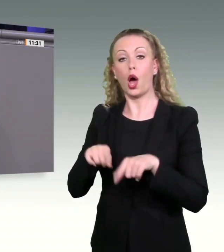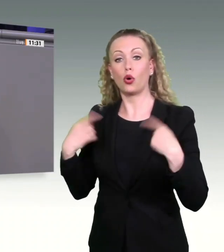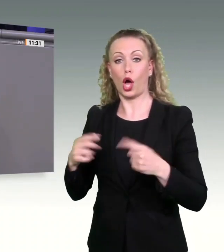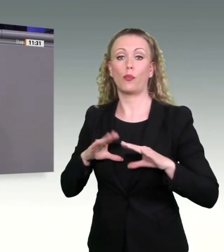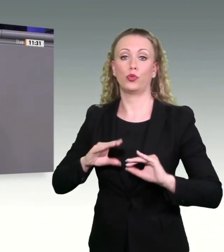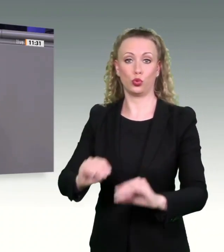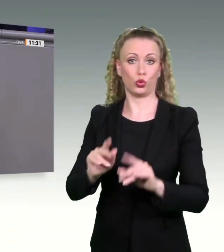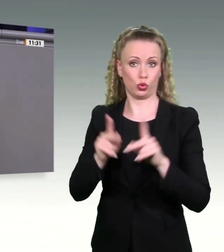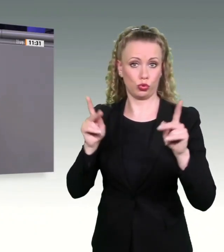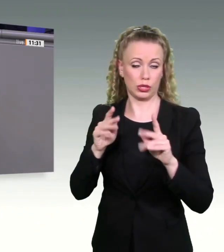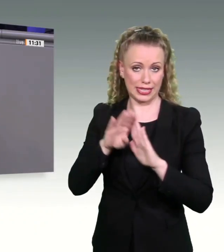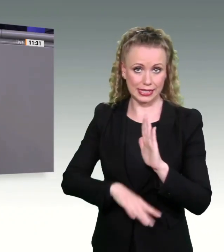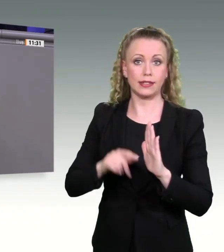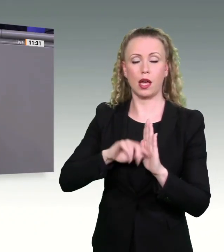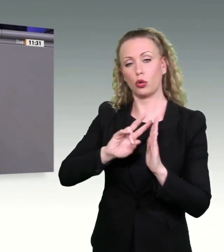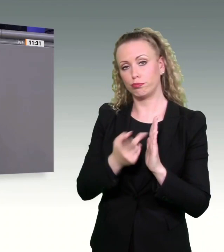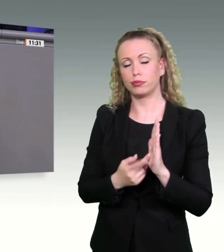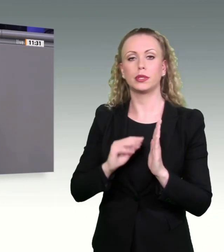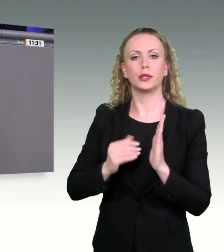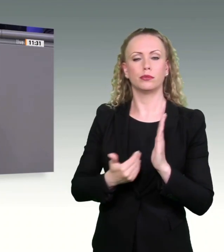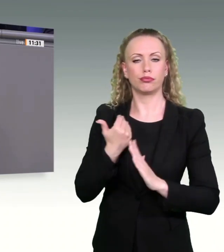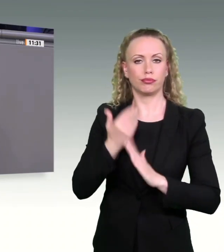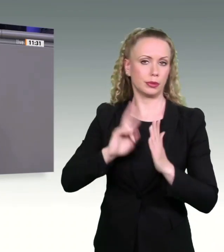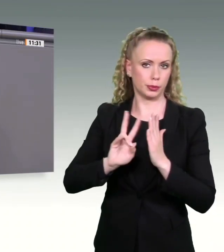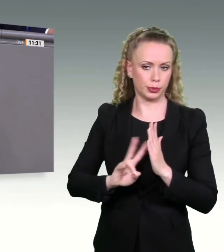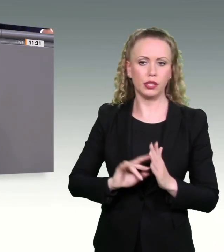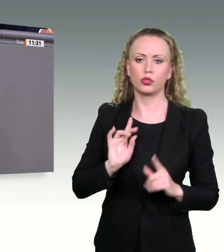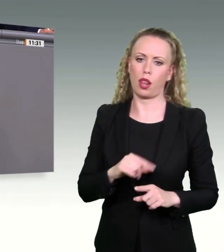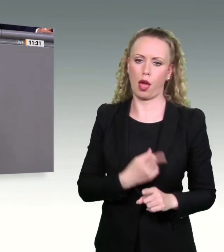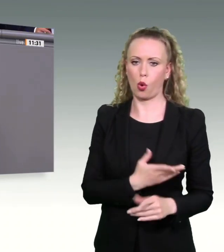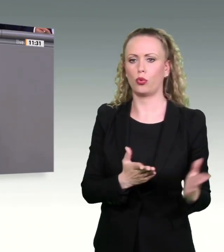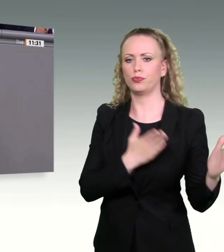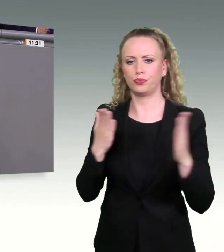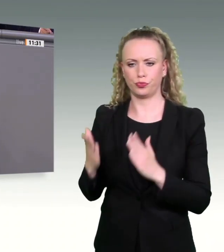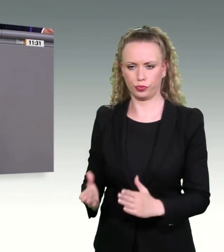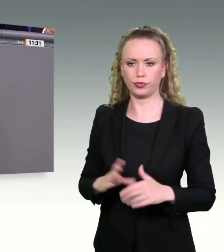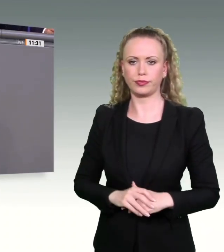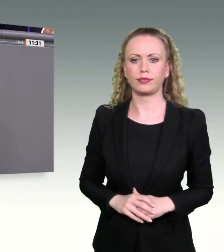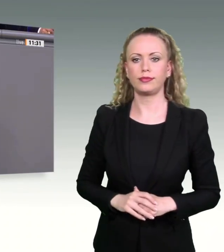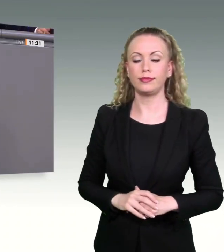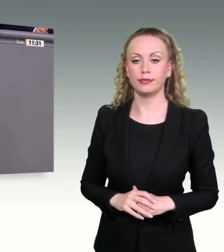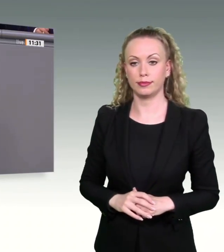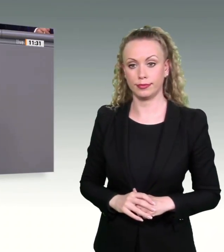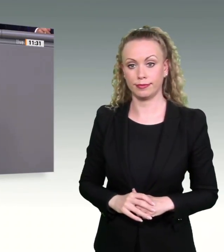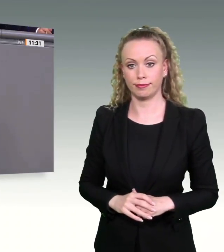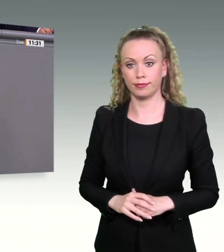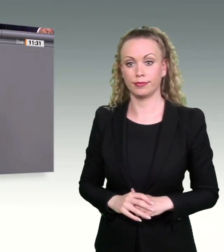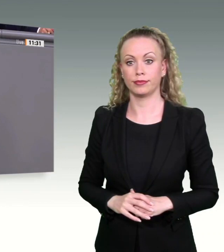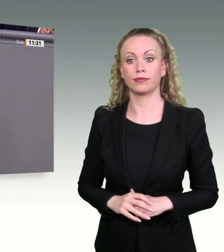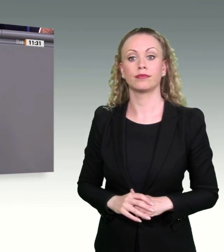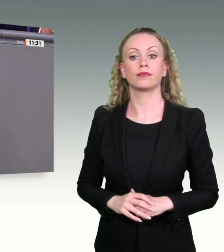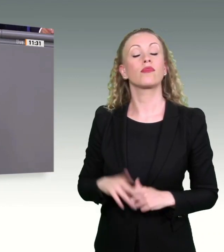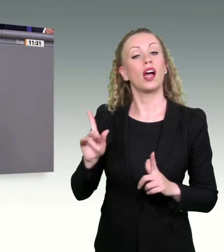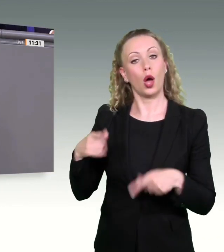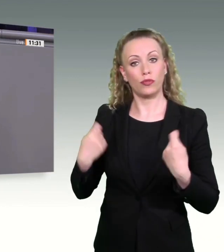das Baugesetzbuch, und das erst nicht zum Ende der Legislaturperiode. Ein Grund für Verzögerung in der Planung und Genehmigung ist